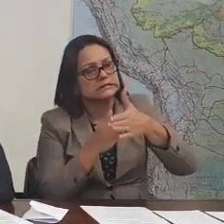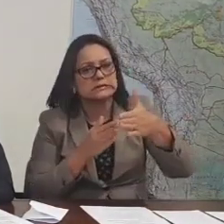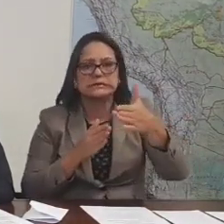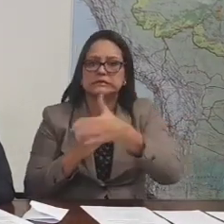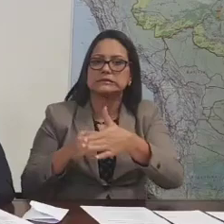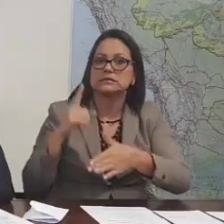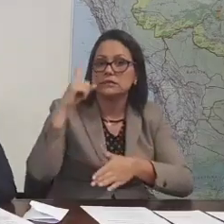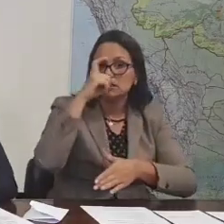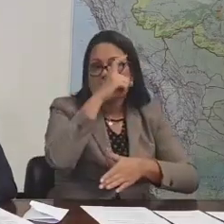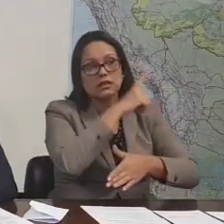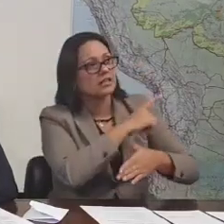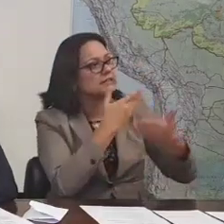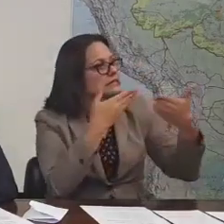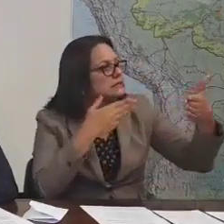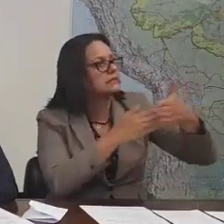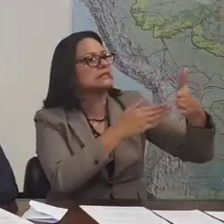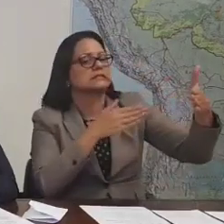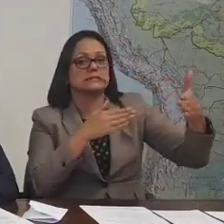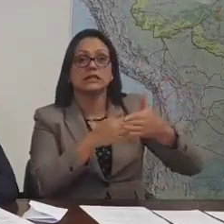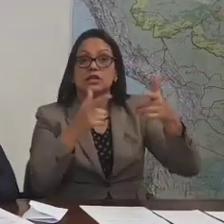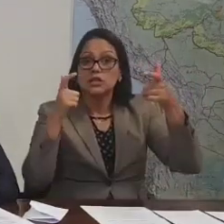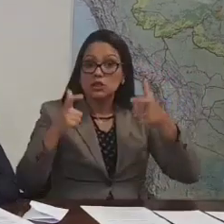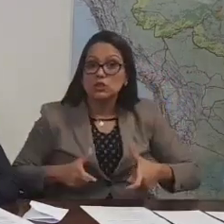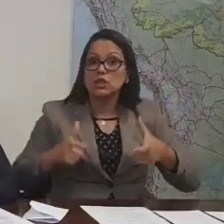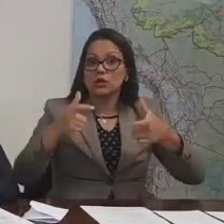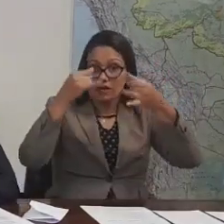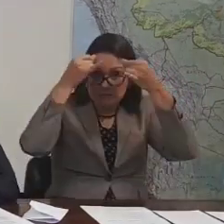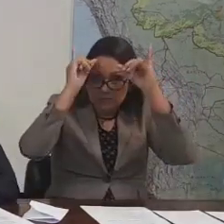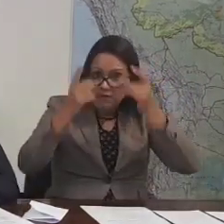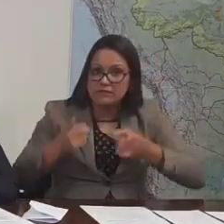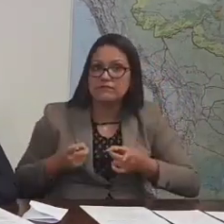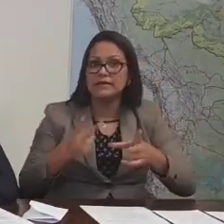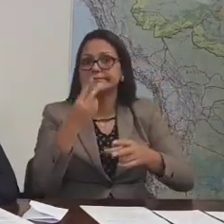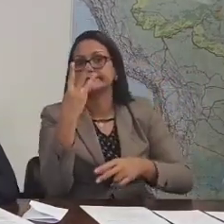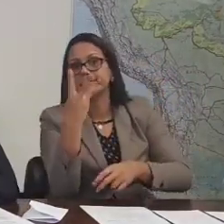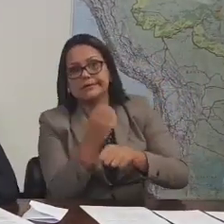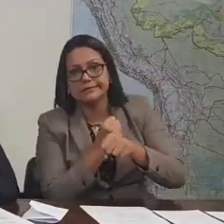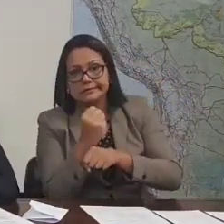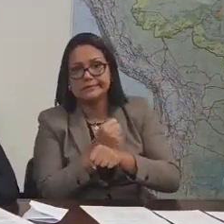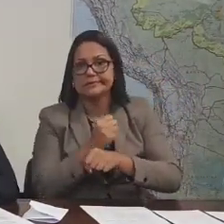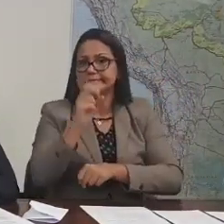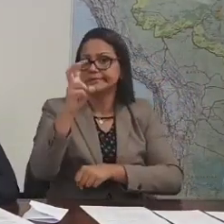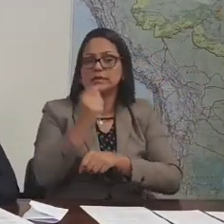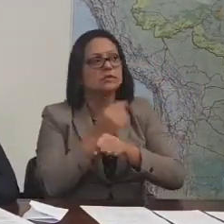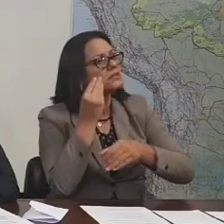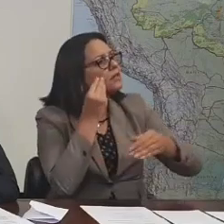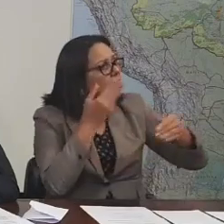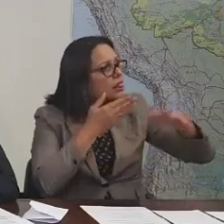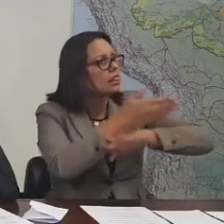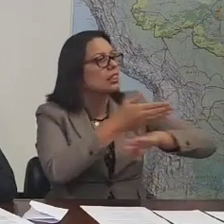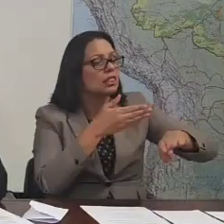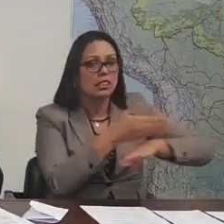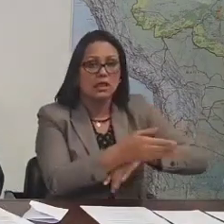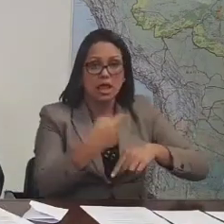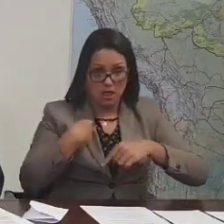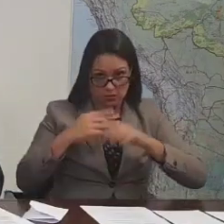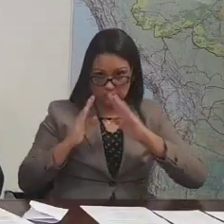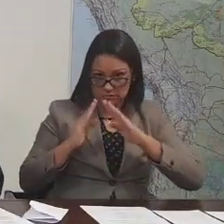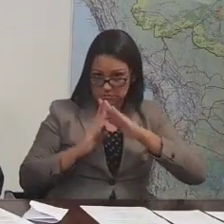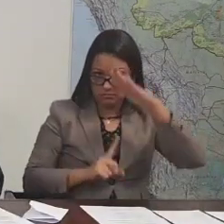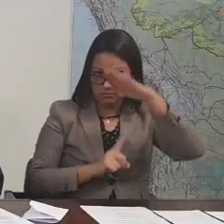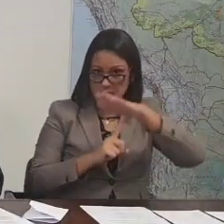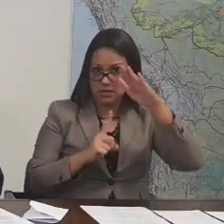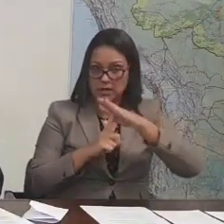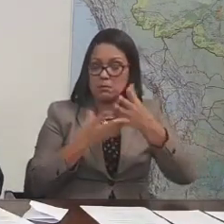comércio há muitos anos. Tem frigoríficos aí que faz três, quatro, cinco anos que estão tentando seu credenciamento. No meu caso, lá no Paraná, existem